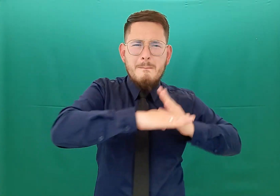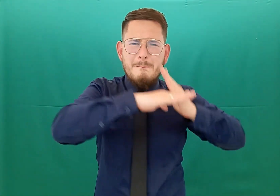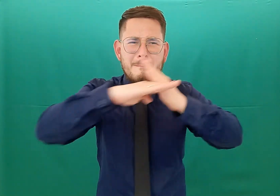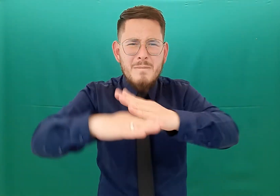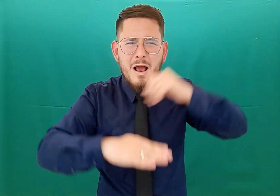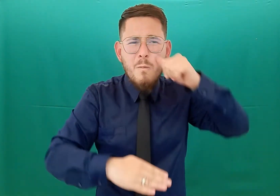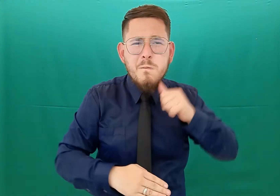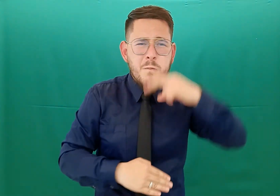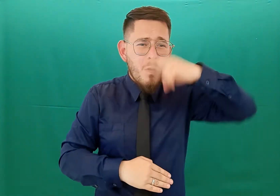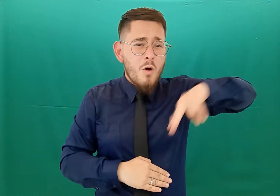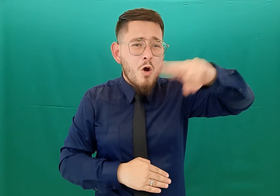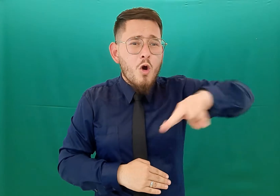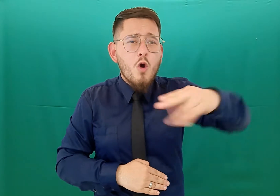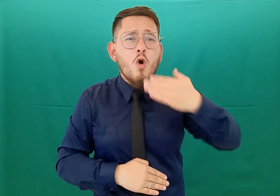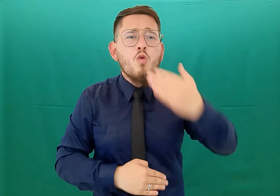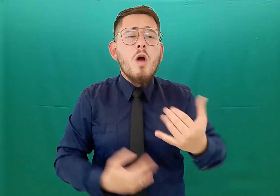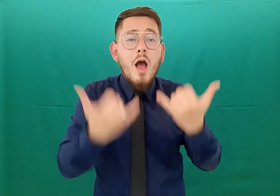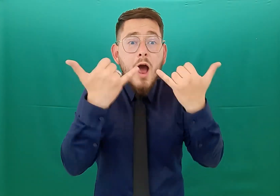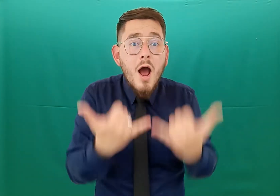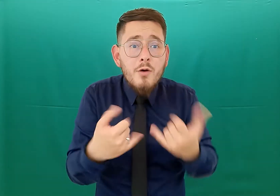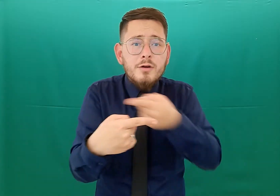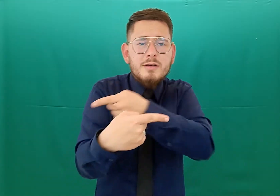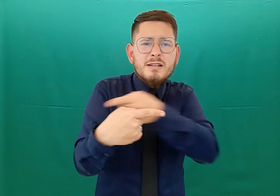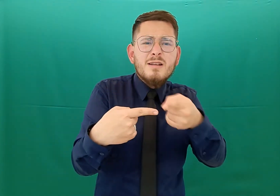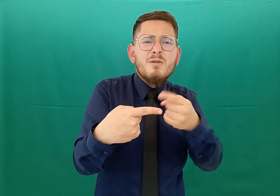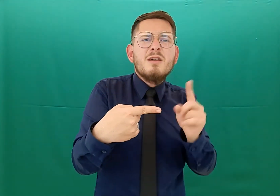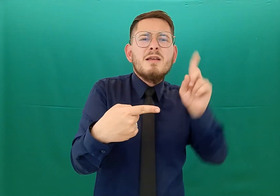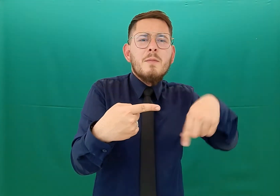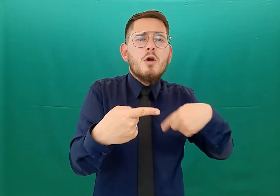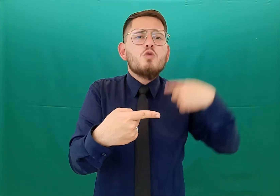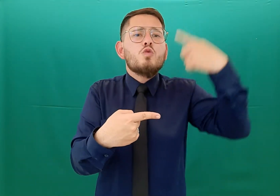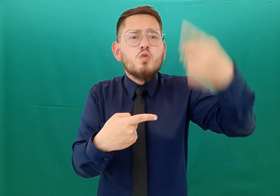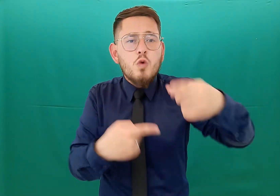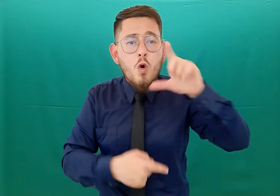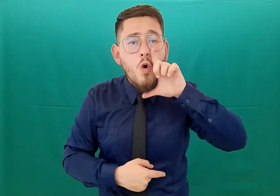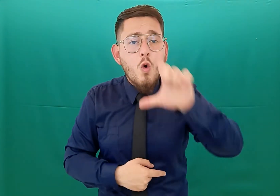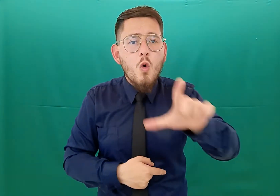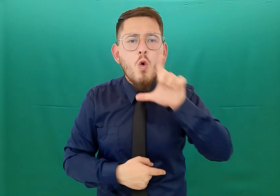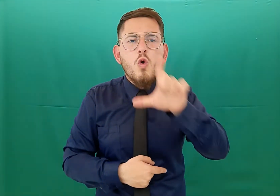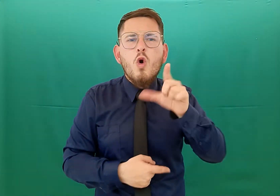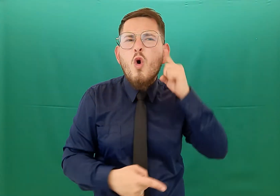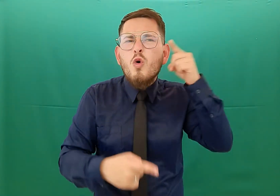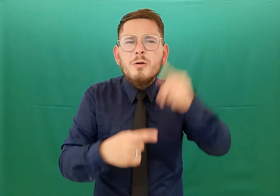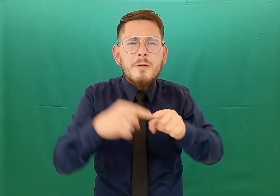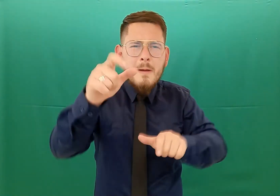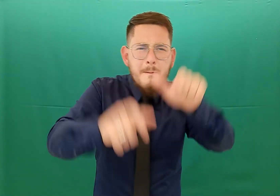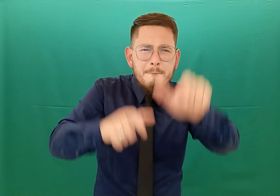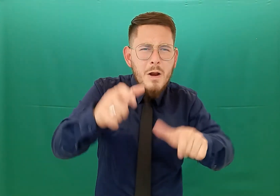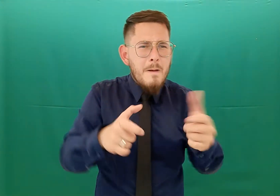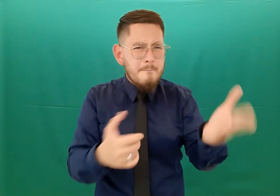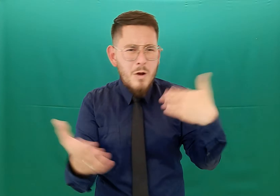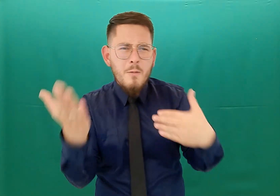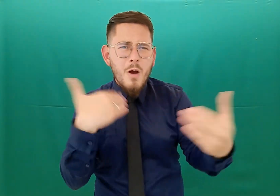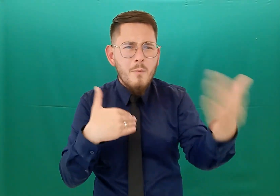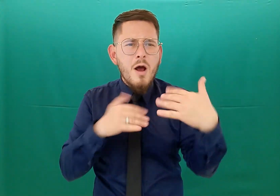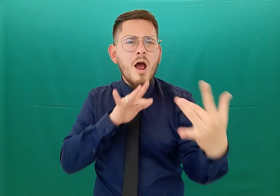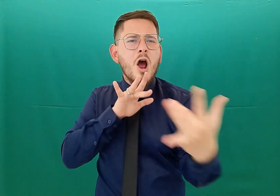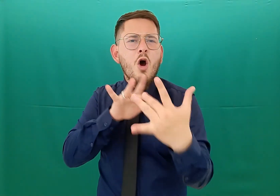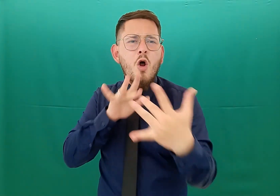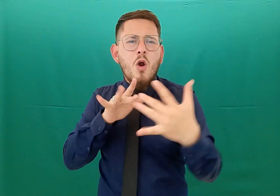y hasta el próximo mes de julio, invitando a que las personas se puedan poner en contacto con el call center, agendar